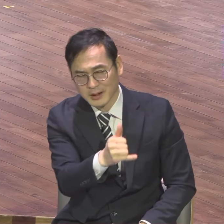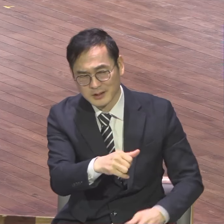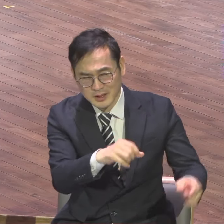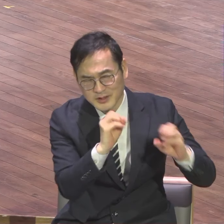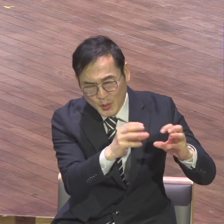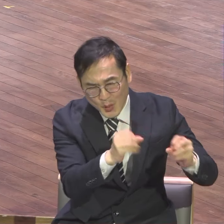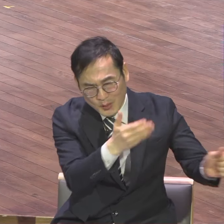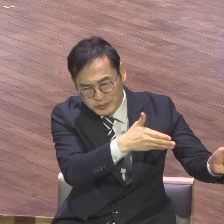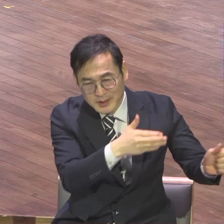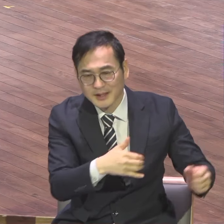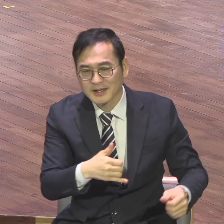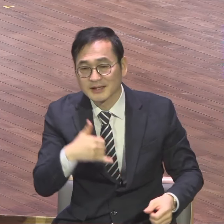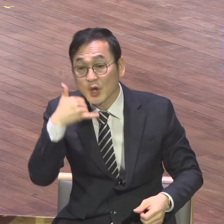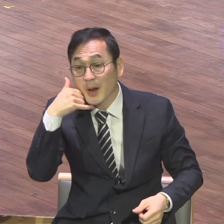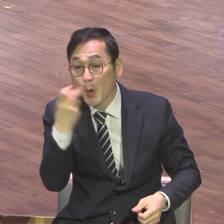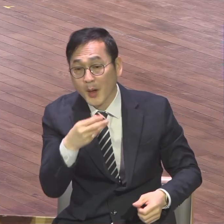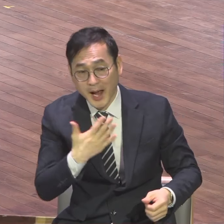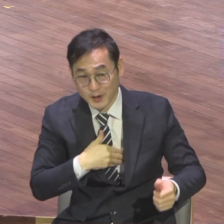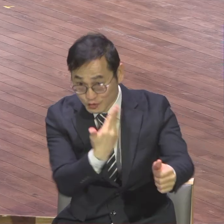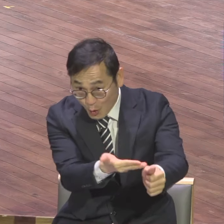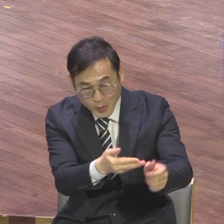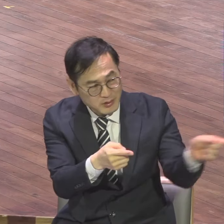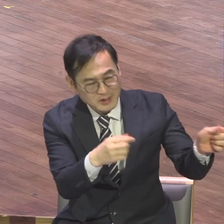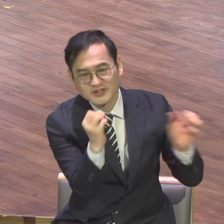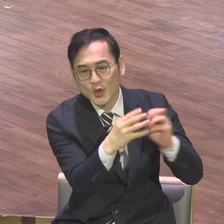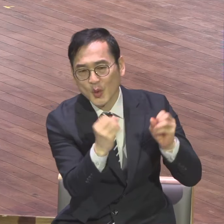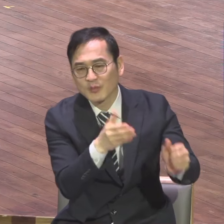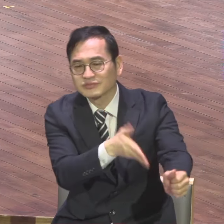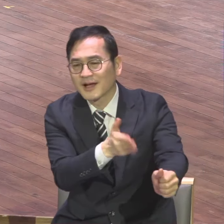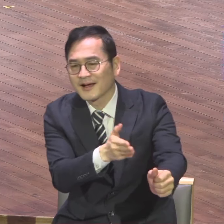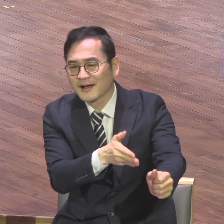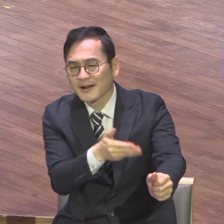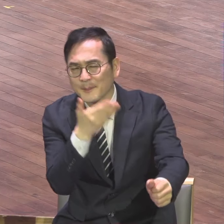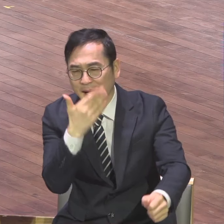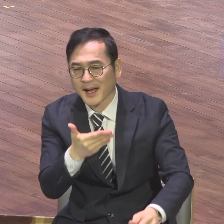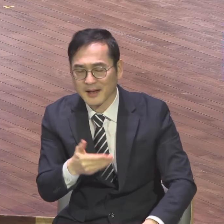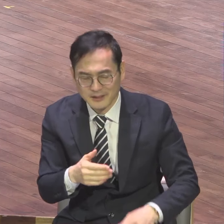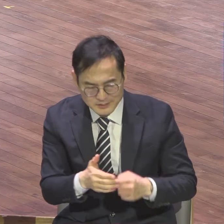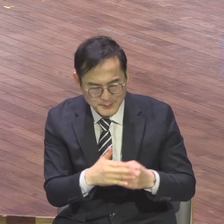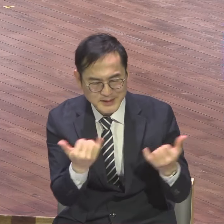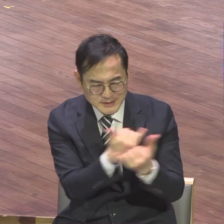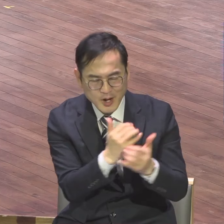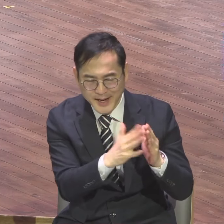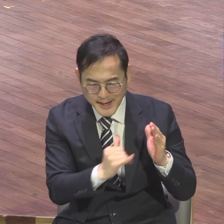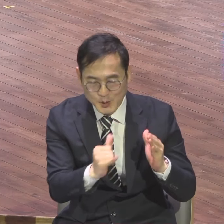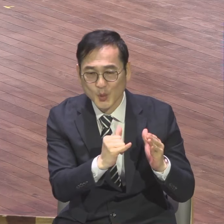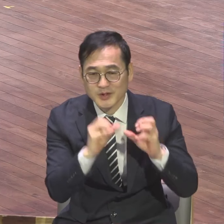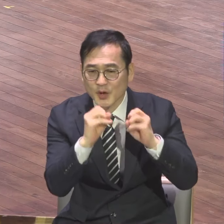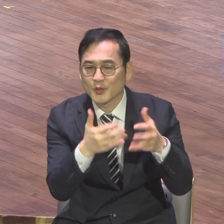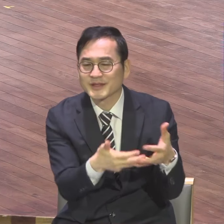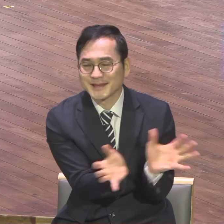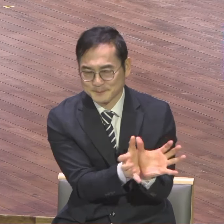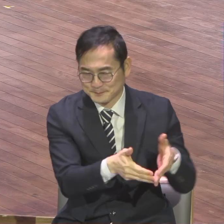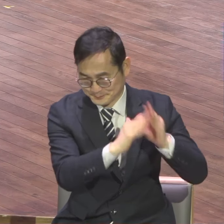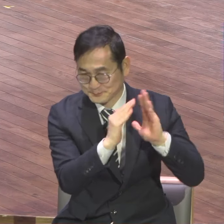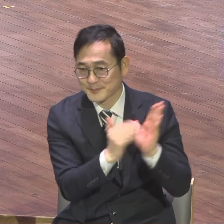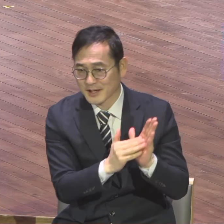그렇게 해서 이 곤룩전도팀이 신설됐습니다. 그러니까 2023년 망국을